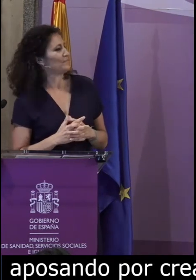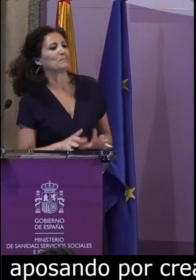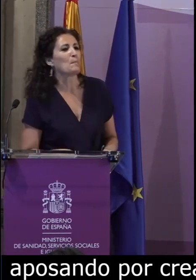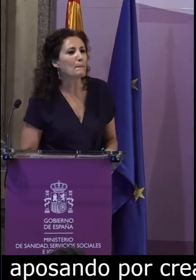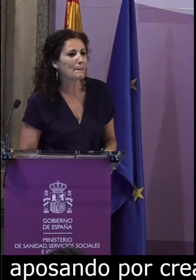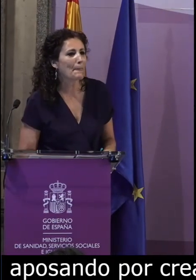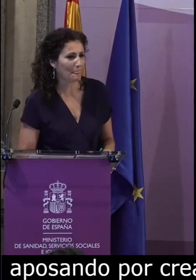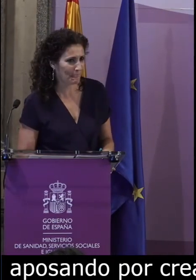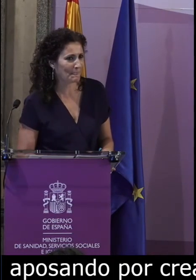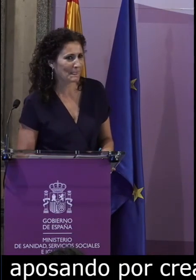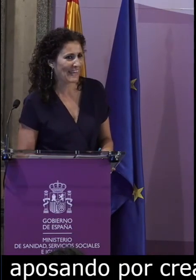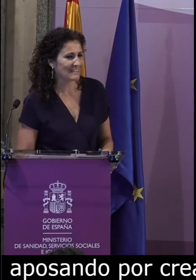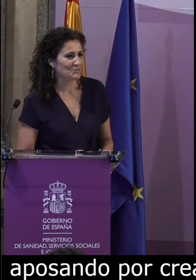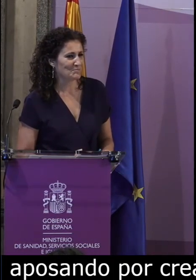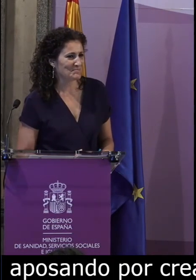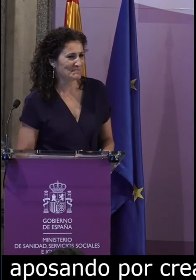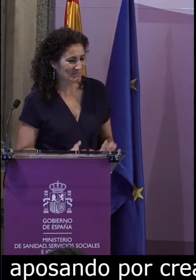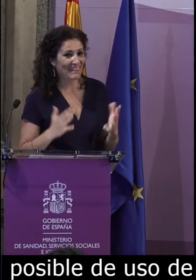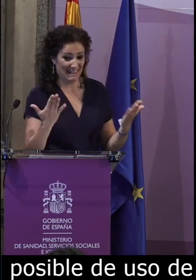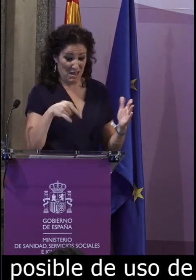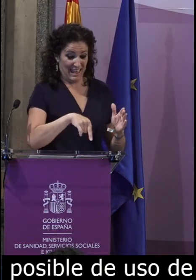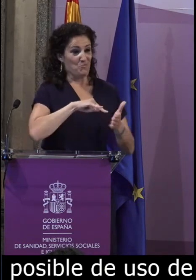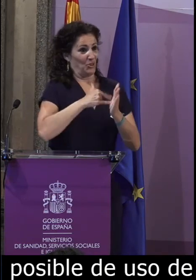dentro de las asociaciones de personas sordas.